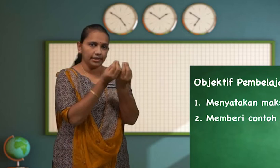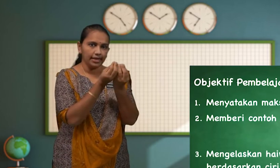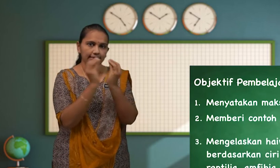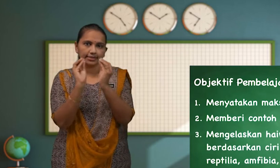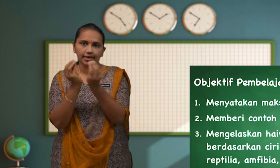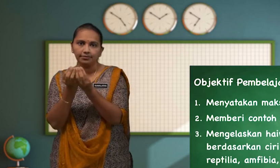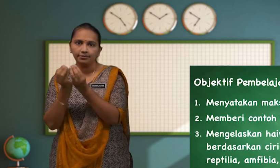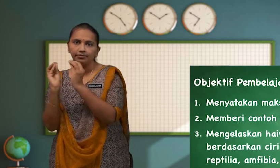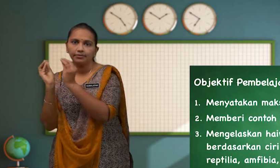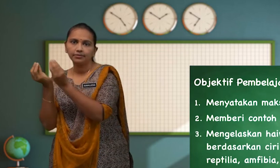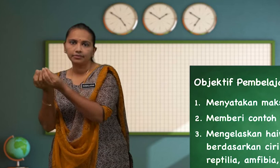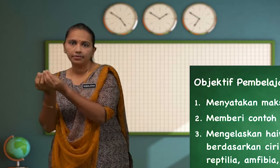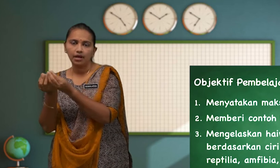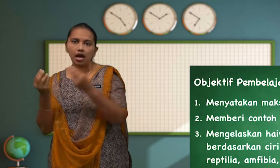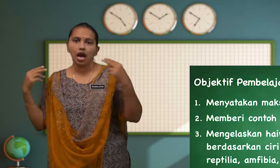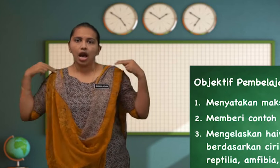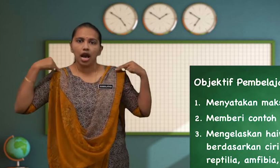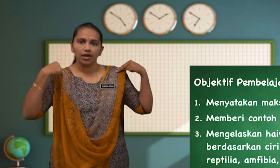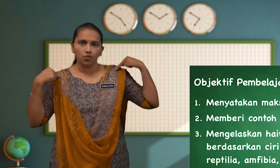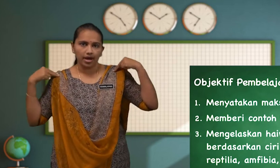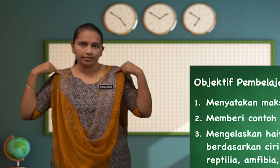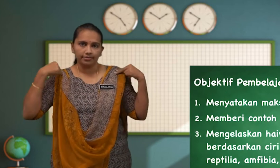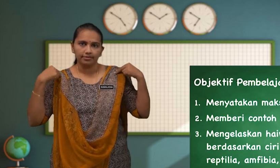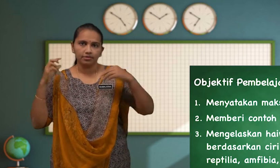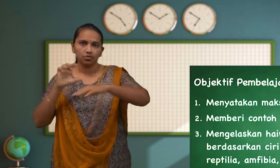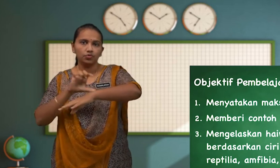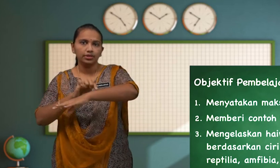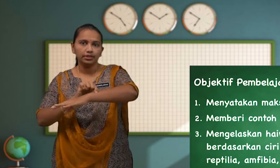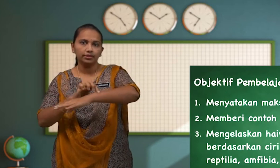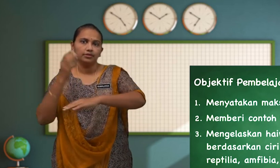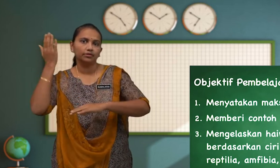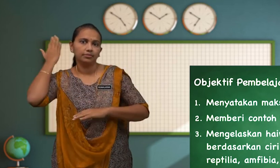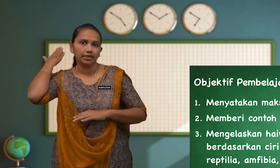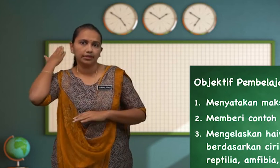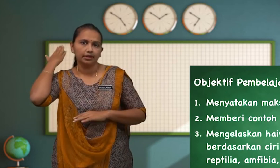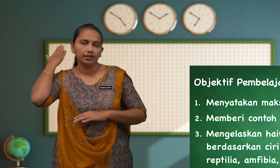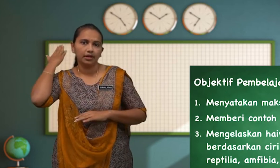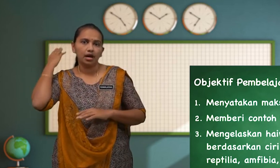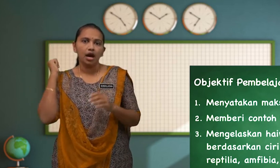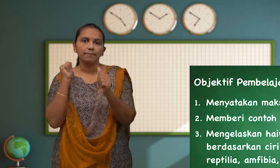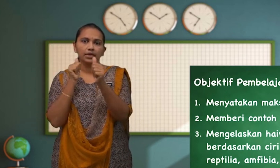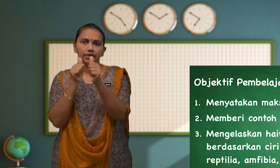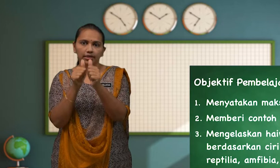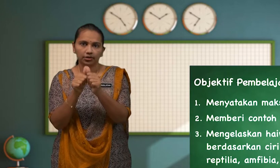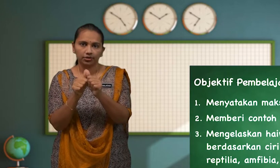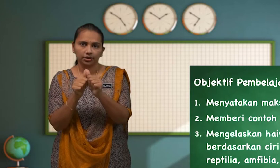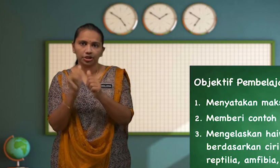mengelaskan Haiwan Wertebrata Mengikut